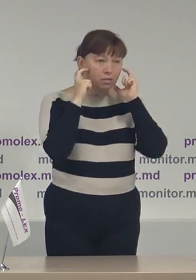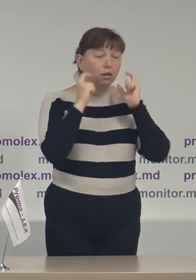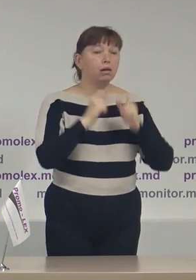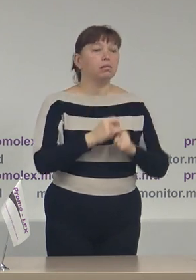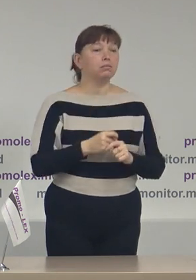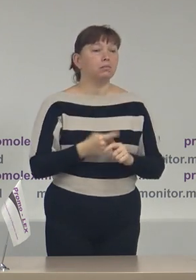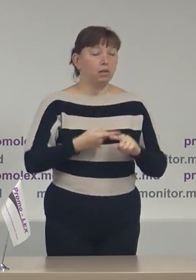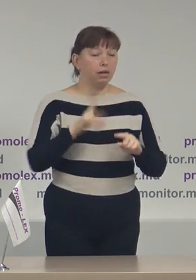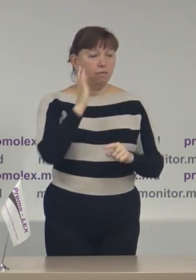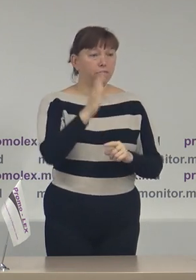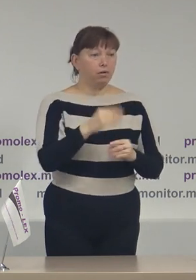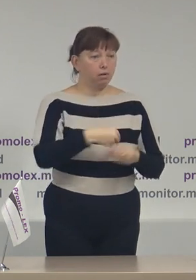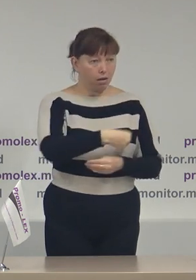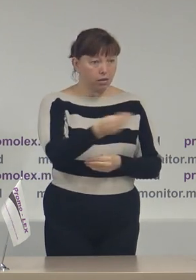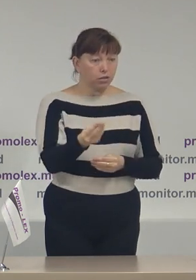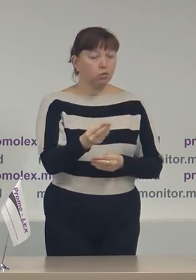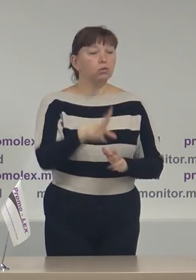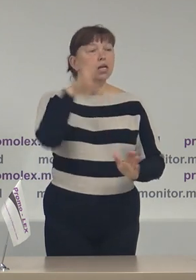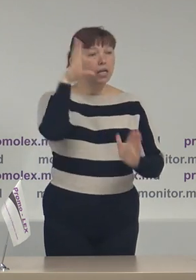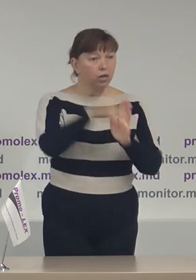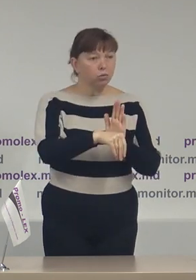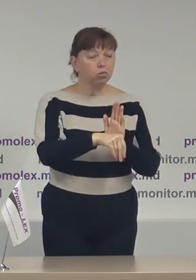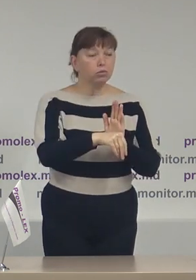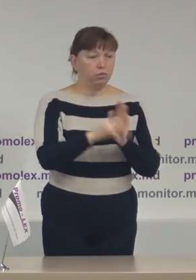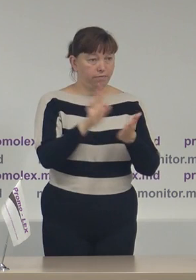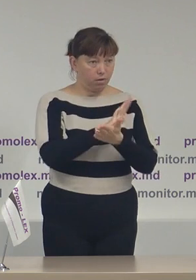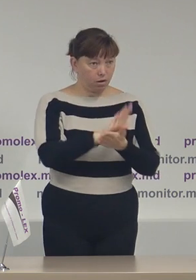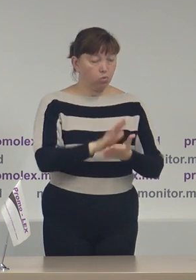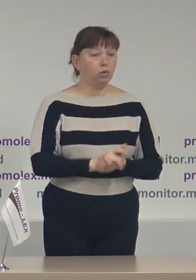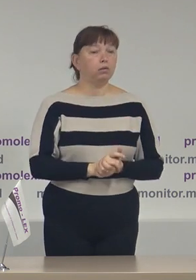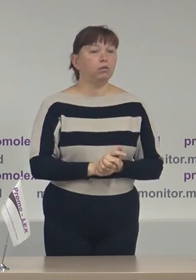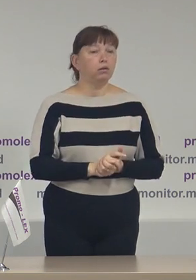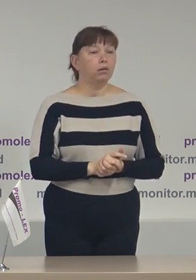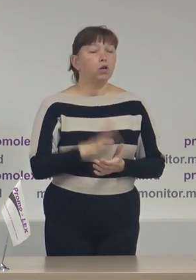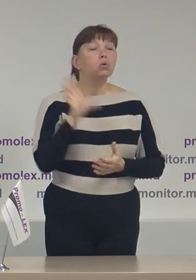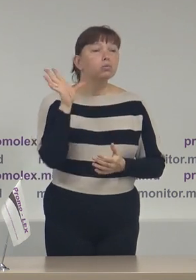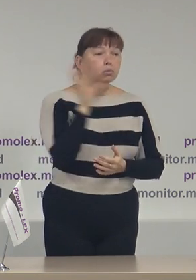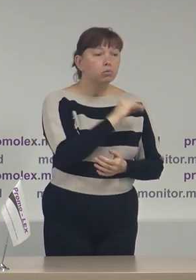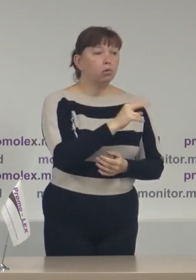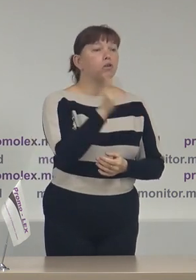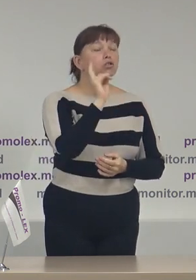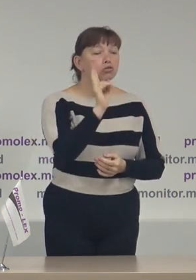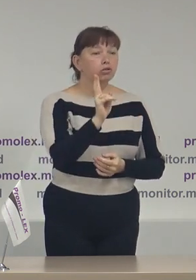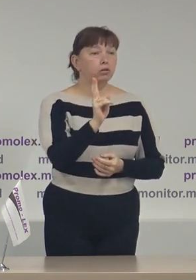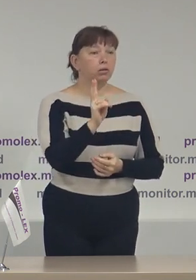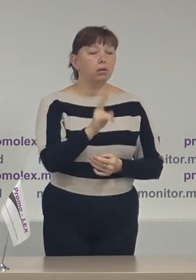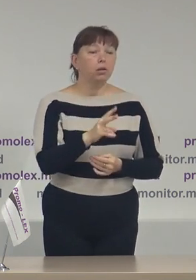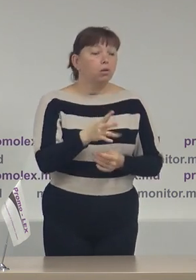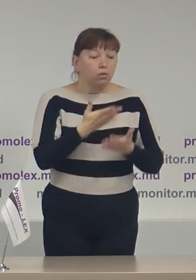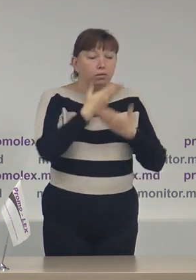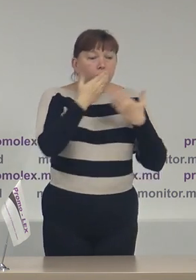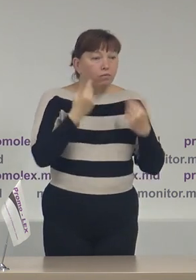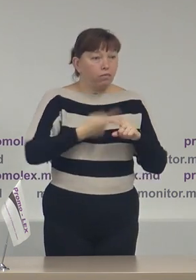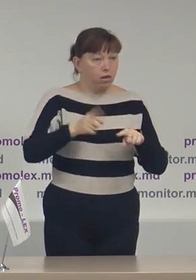va fi asigurată inclusiv, gratuit, tuturor celor care nu vor avea